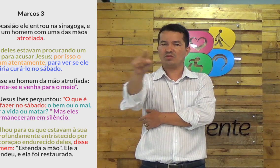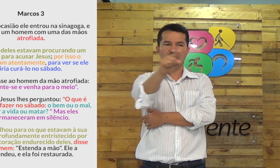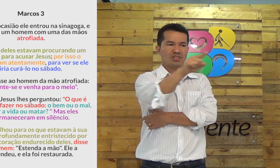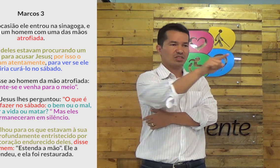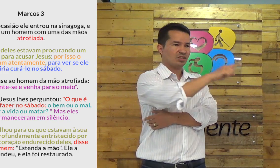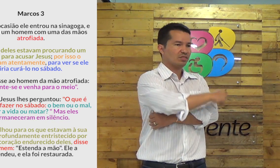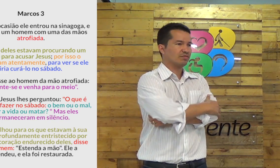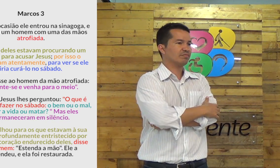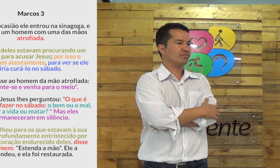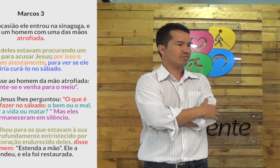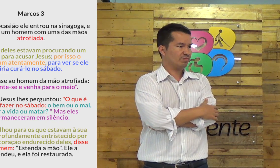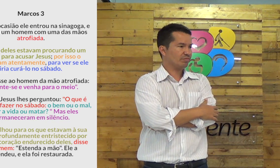têm desprezado você.